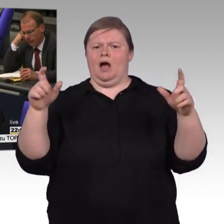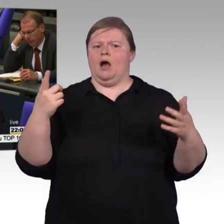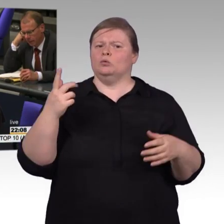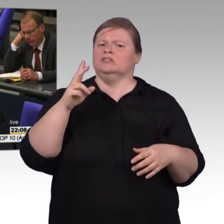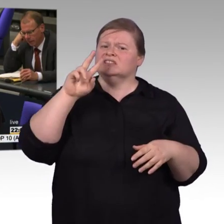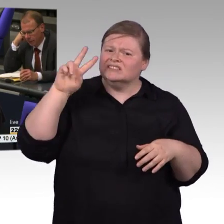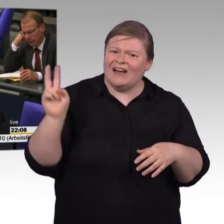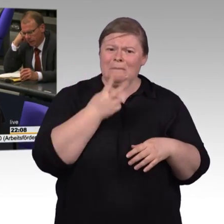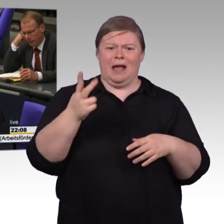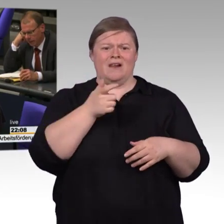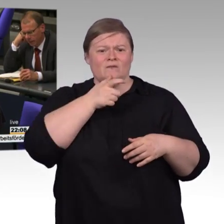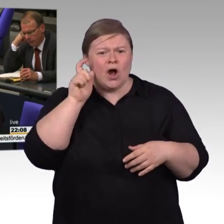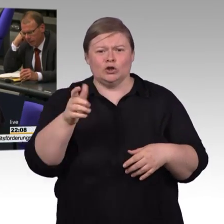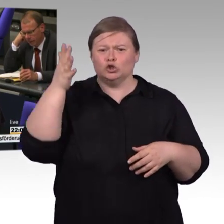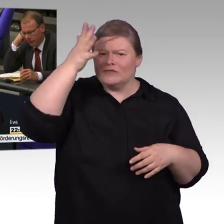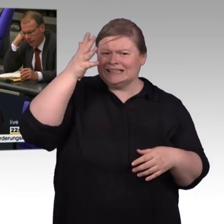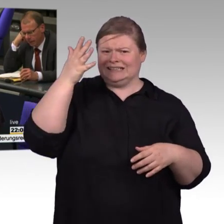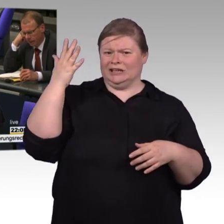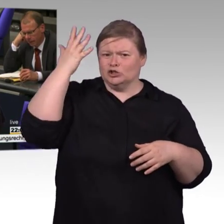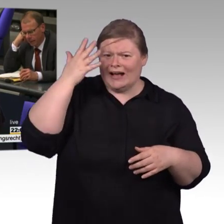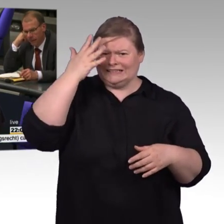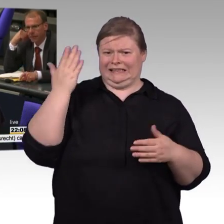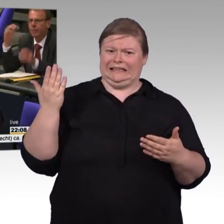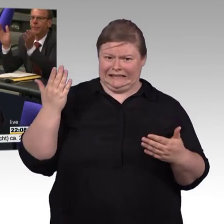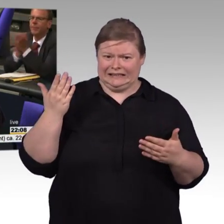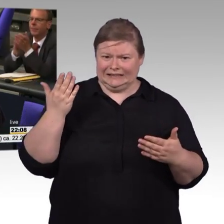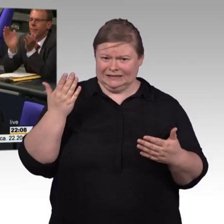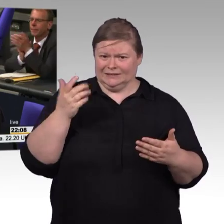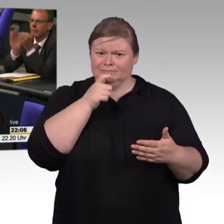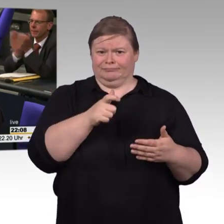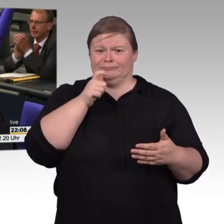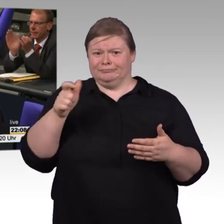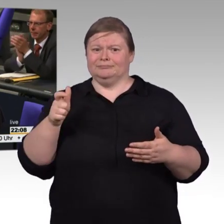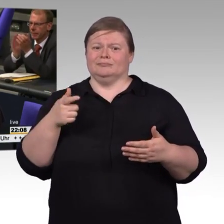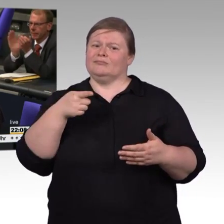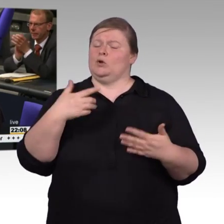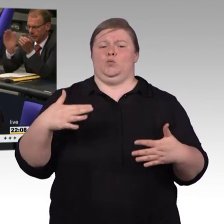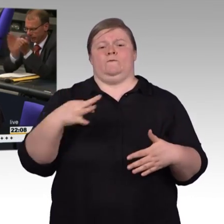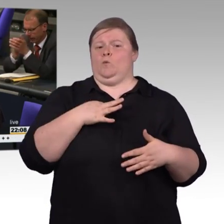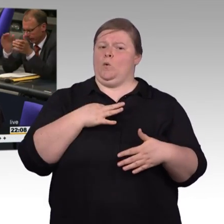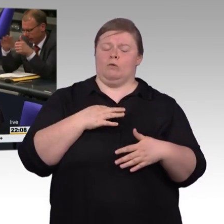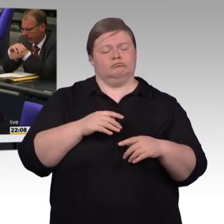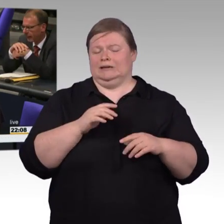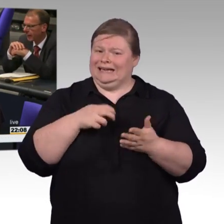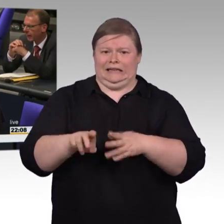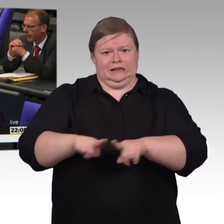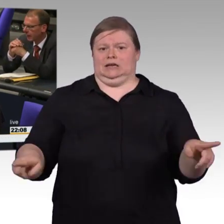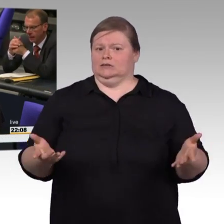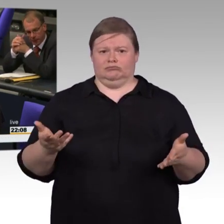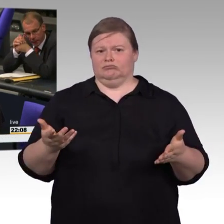absolut behindertenfeindlich ist und weil er zeigt, dass Sie nicht verstanden haben, worin es hier geht, ja, um die gleichberechtigte